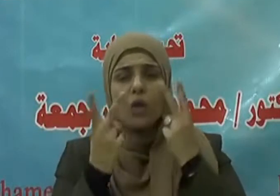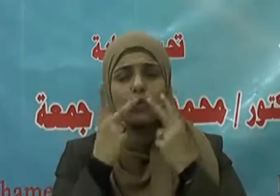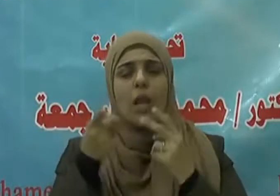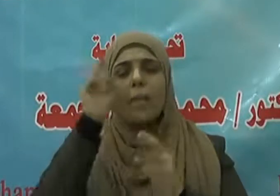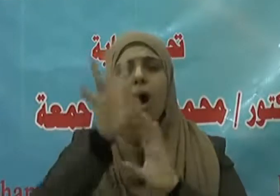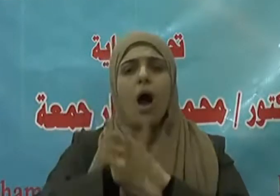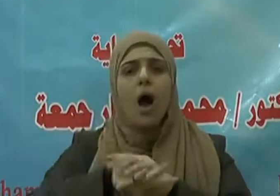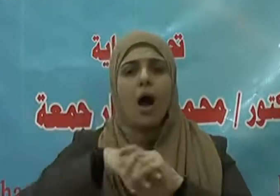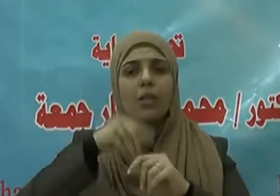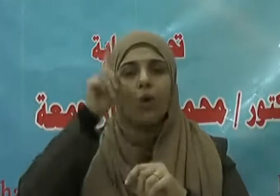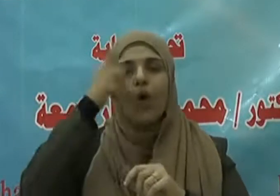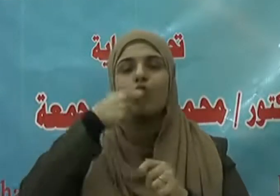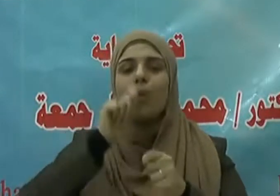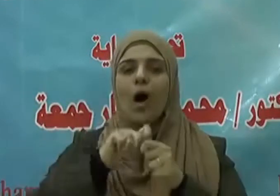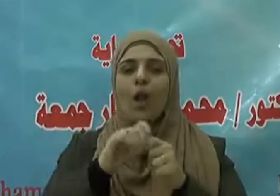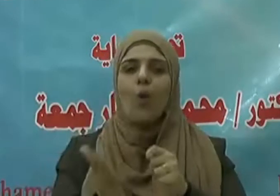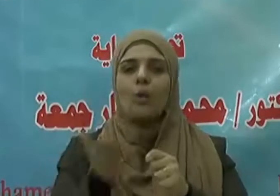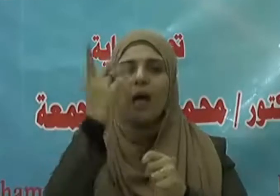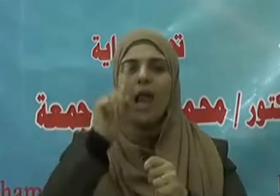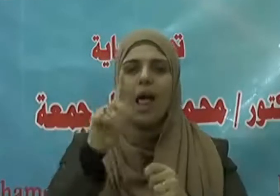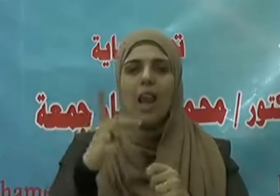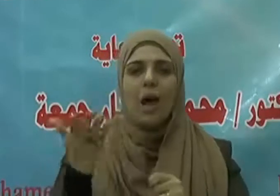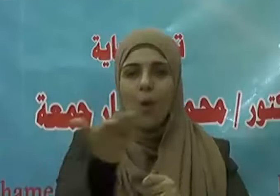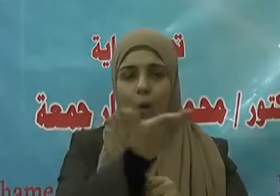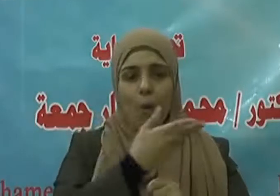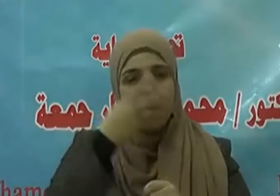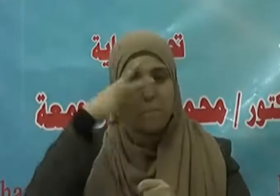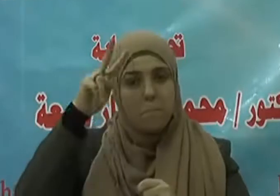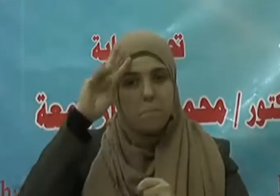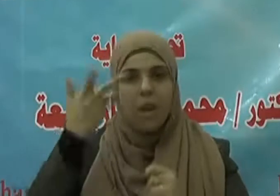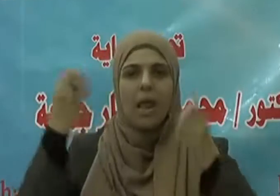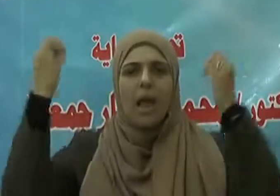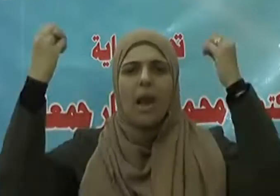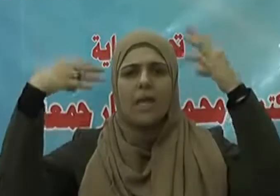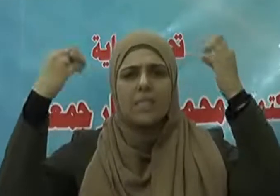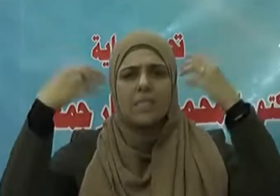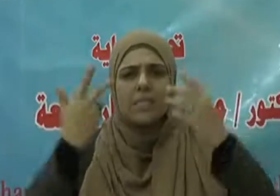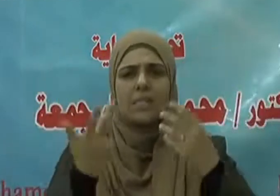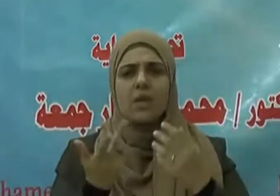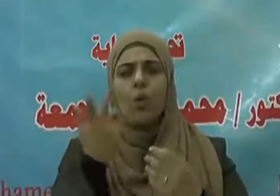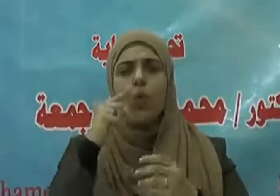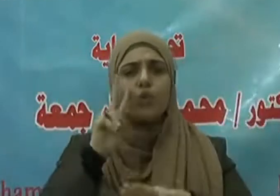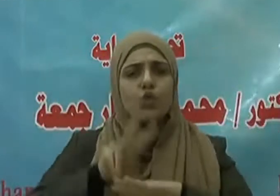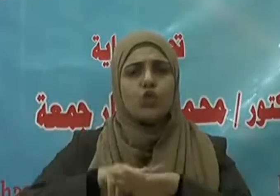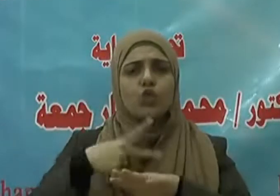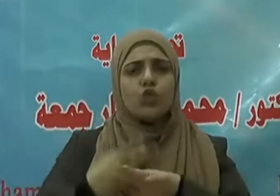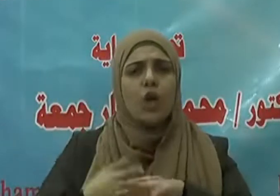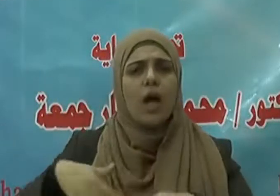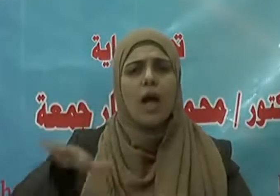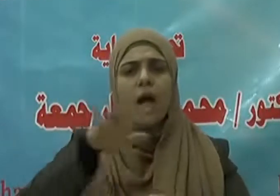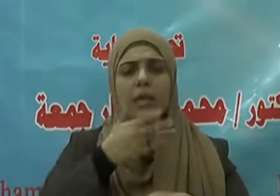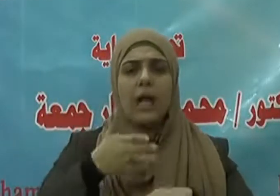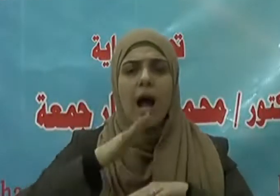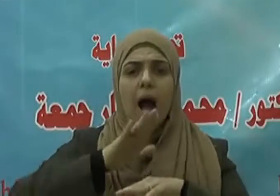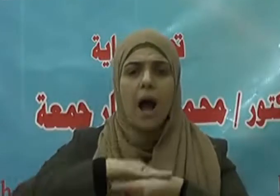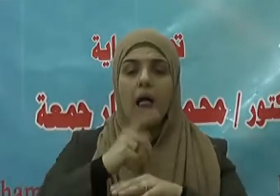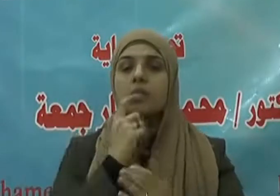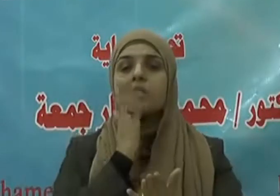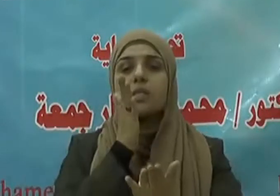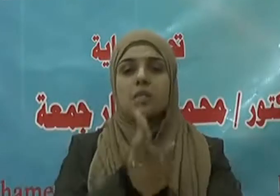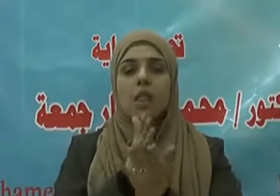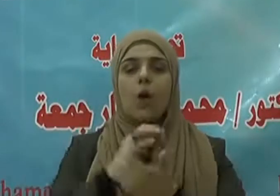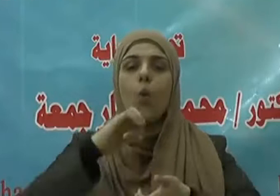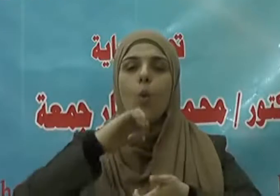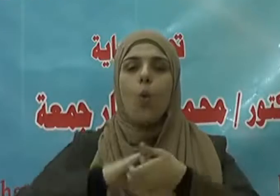الله من قطرتين وأثرين قطرة من دموع في خشية الله وقطرة دم